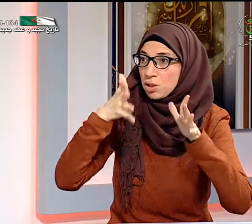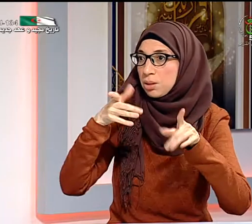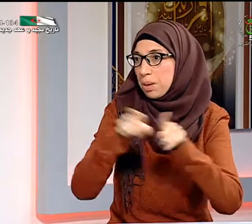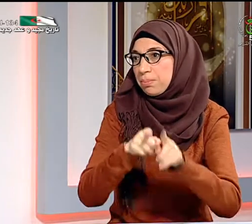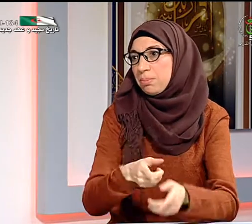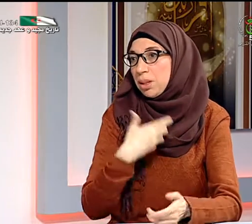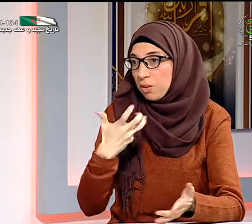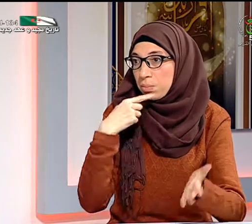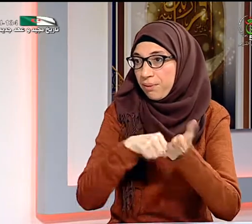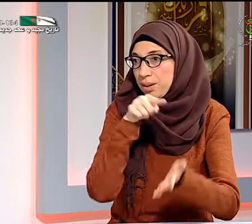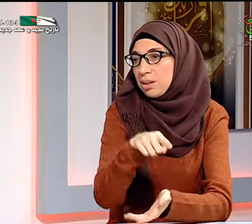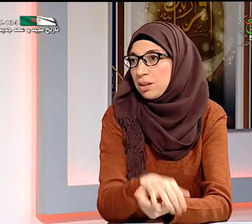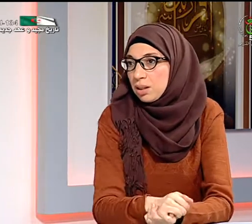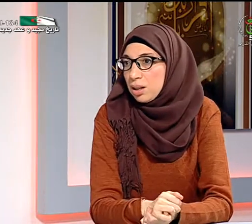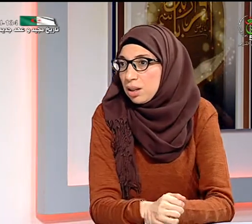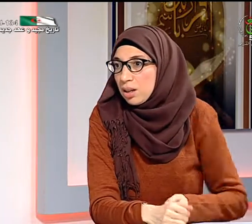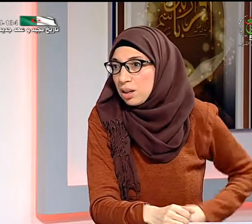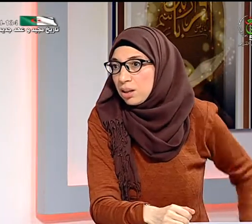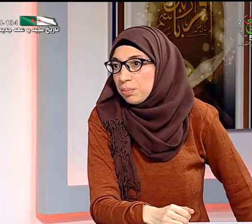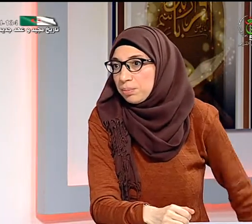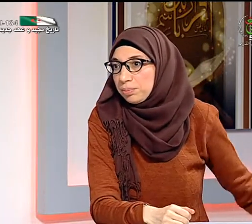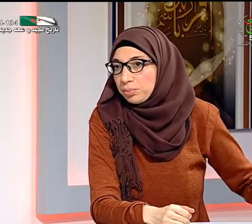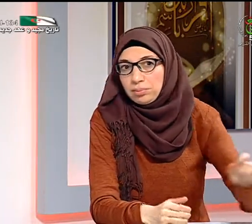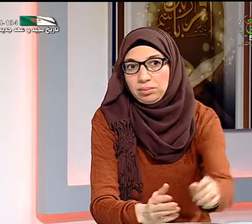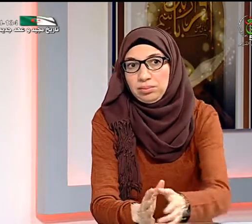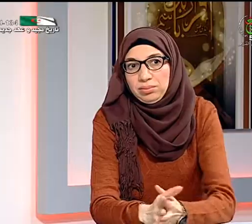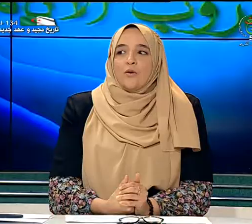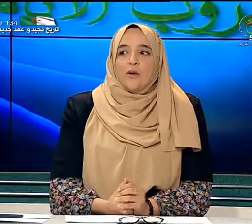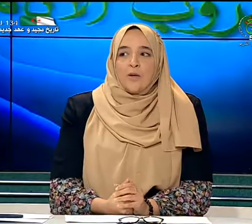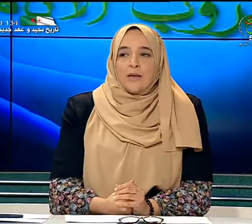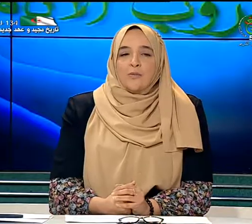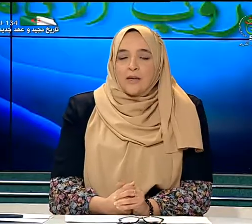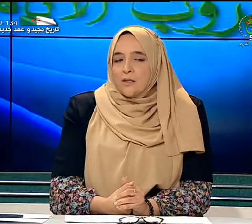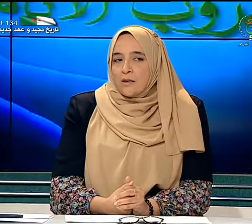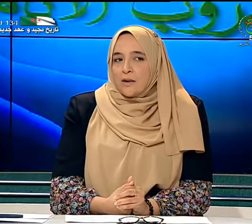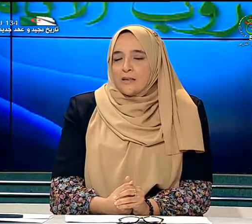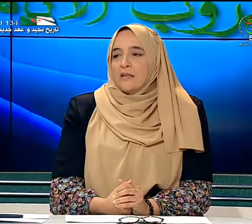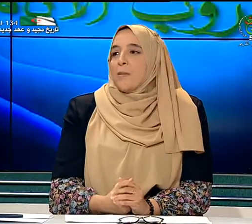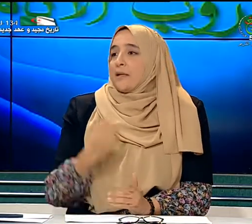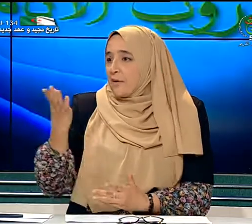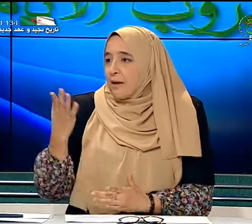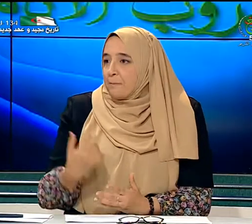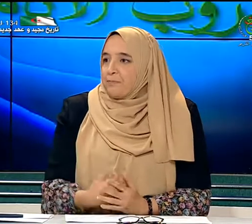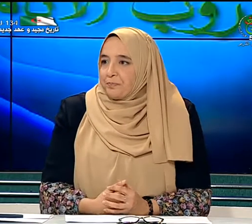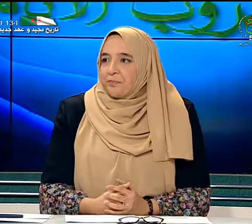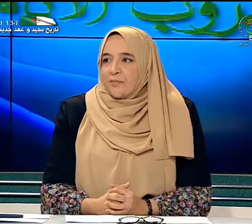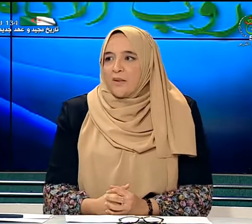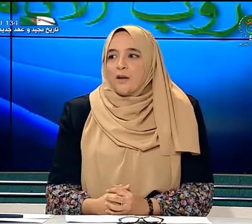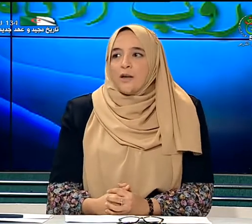يتخرج الجميع من نفس الأكاديمية ويذهب إلى كل الولايات بنفس الرصيد المعرفي نعم أنا